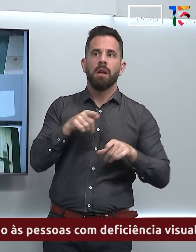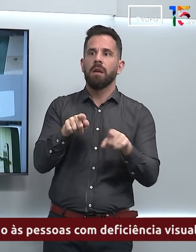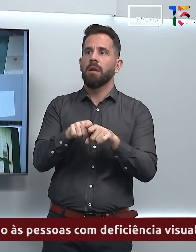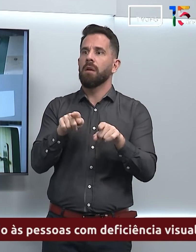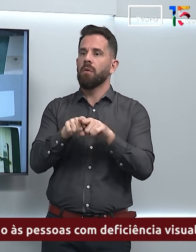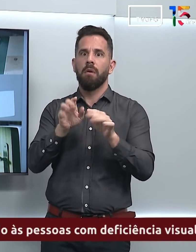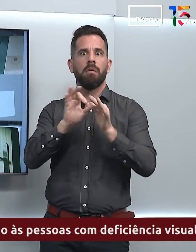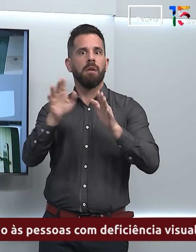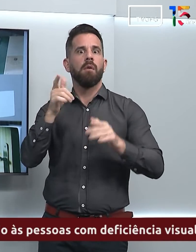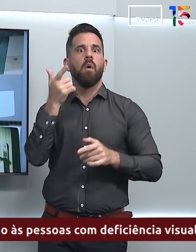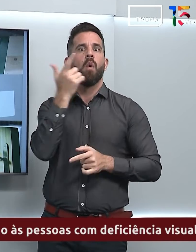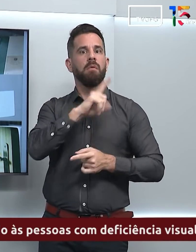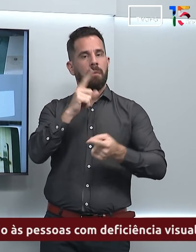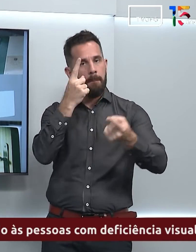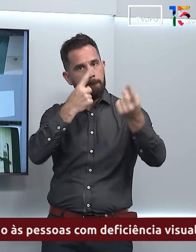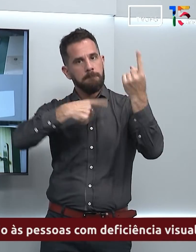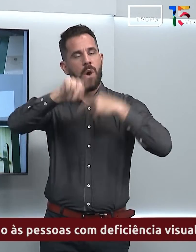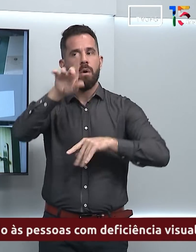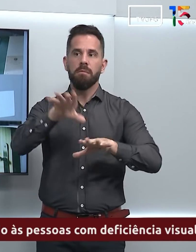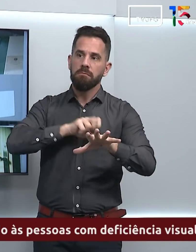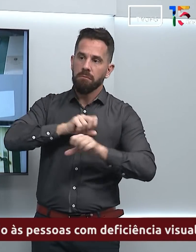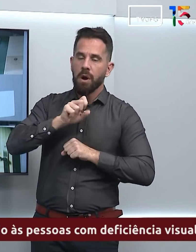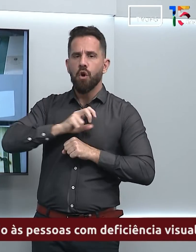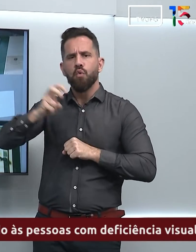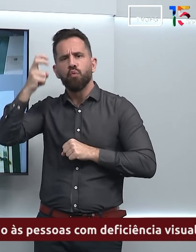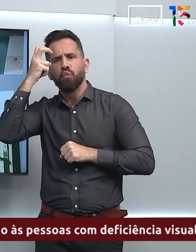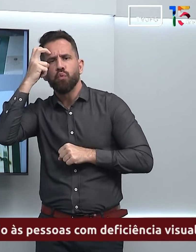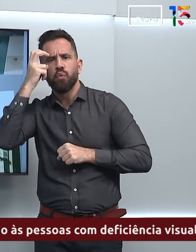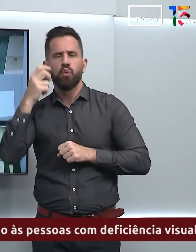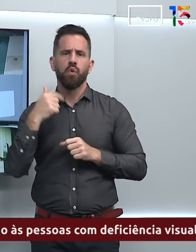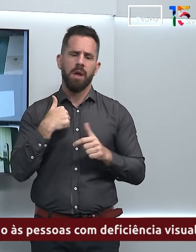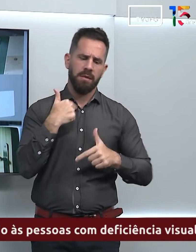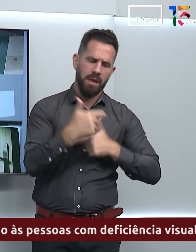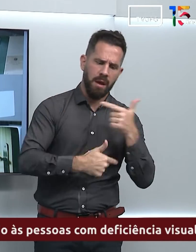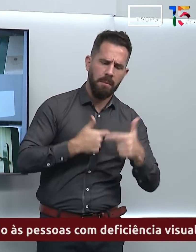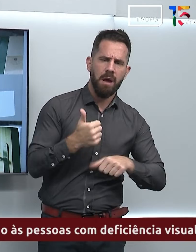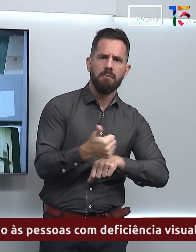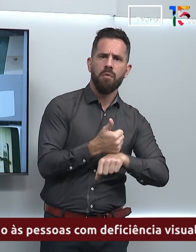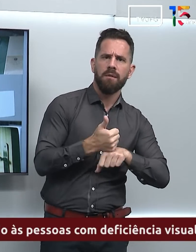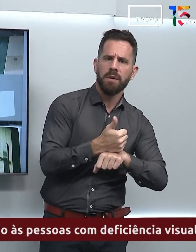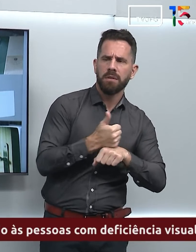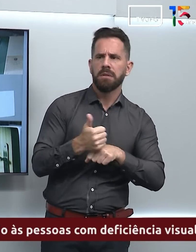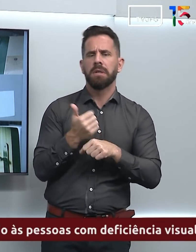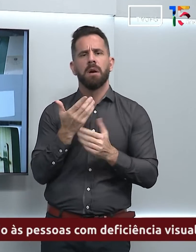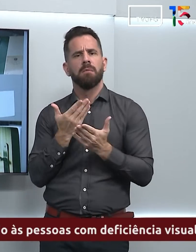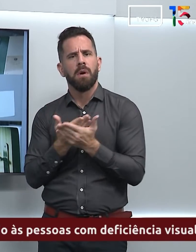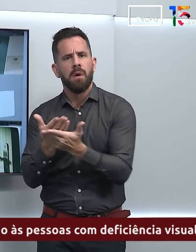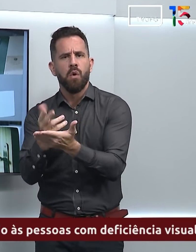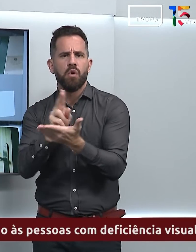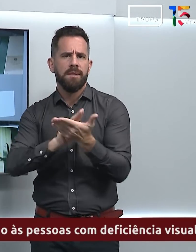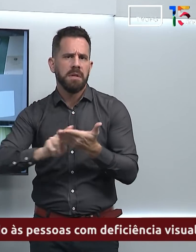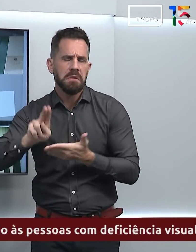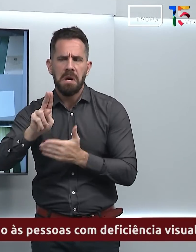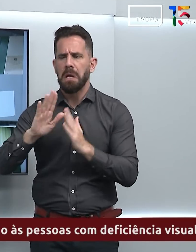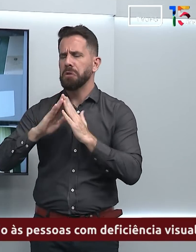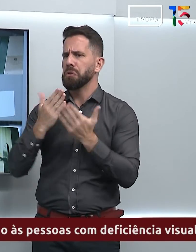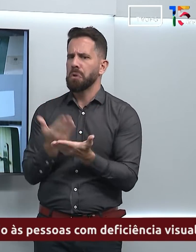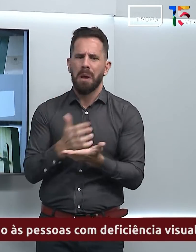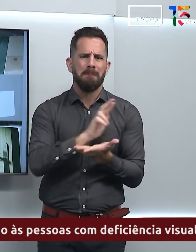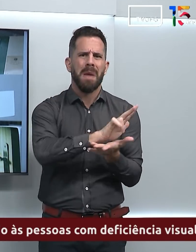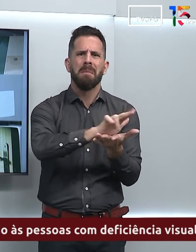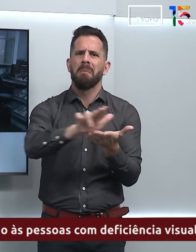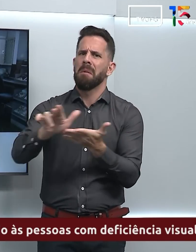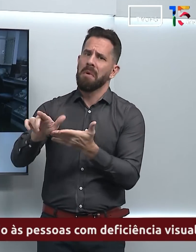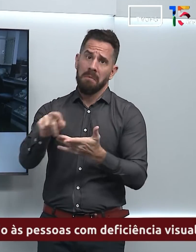crescer, tanto na cultura, quanto no trabalho, quanto na universidade, na escola, enfim, aquilo que ele